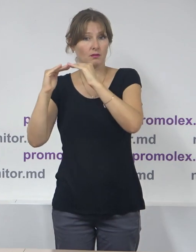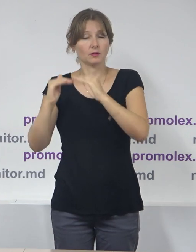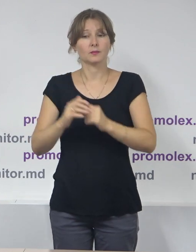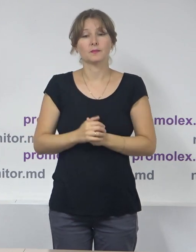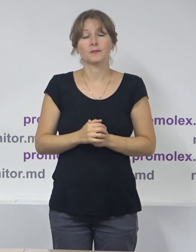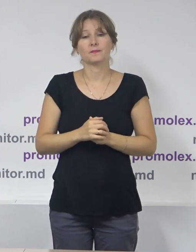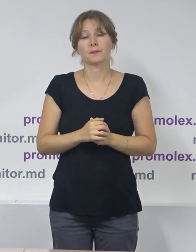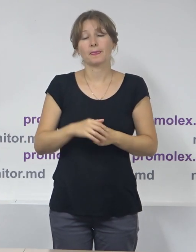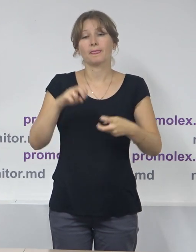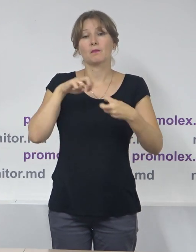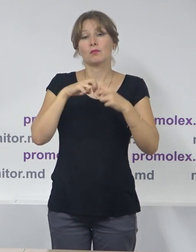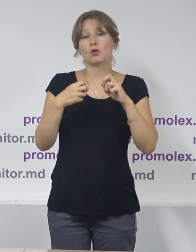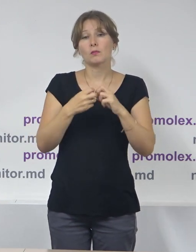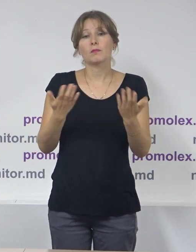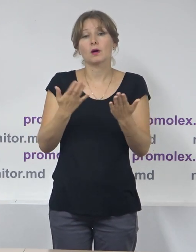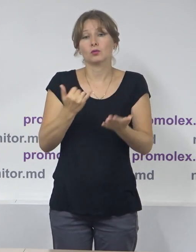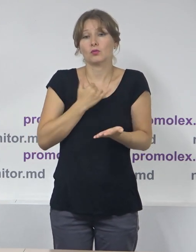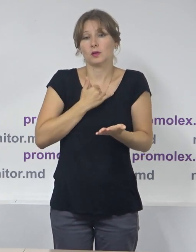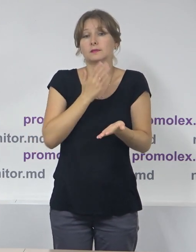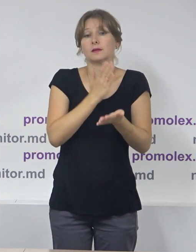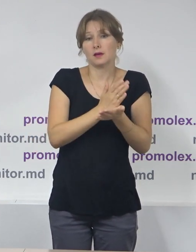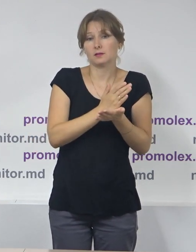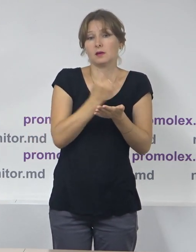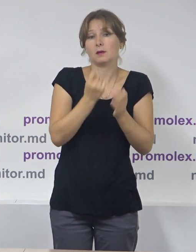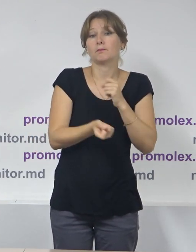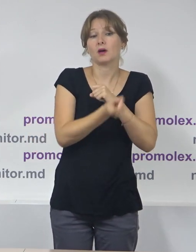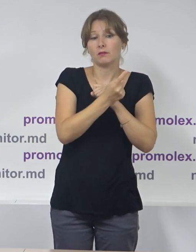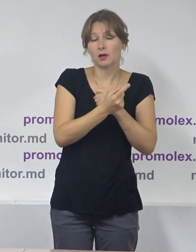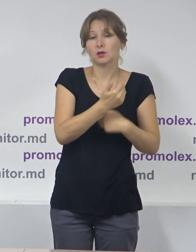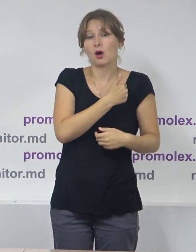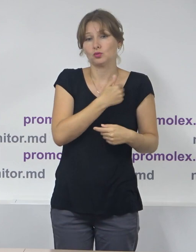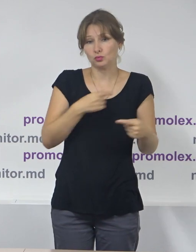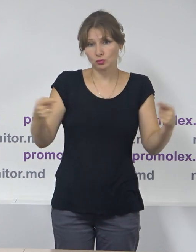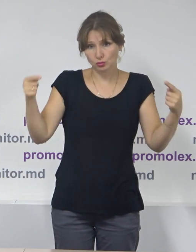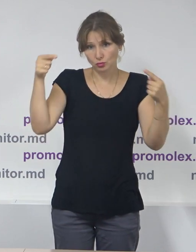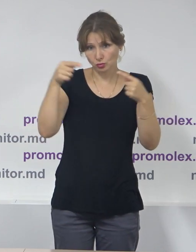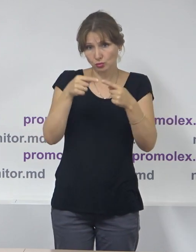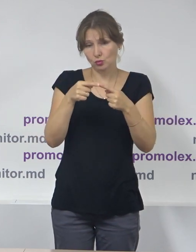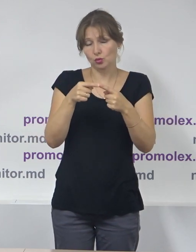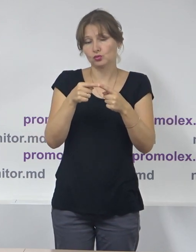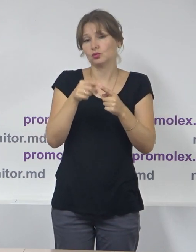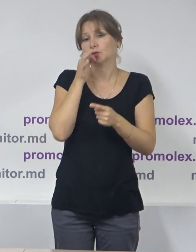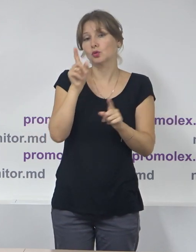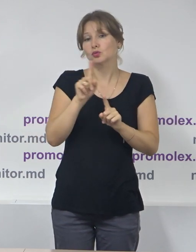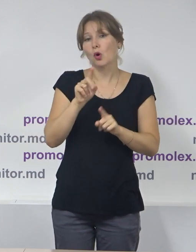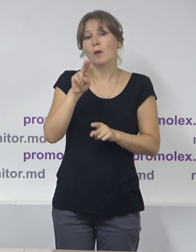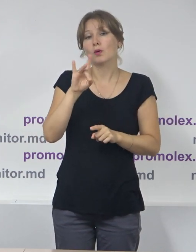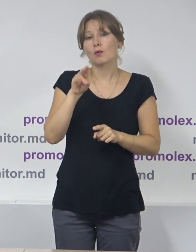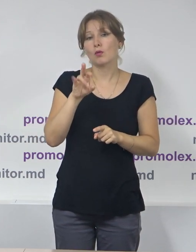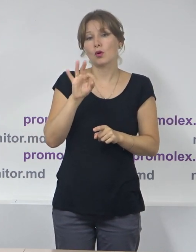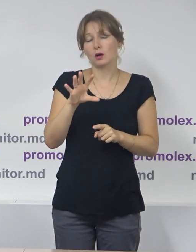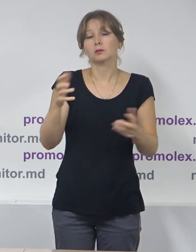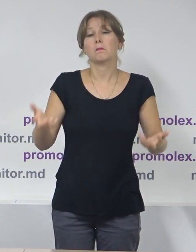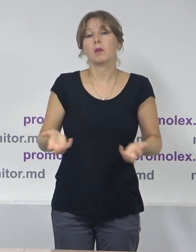Deci, problema în care o vedem noi aici și, în primul rând, aș vrea să precizez faptul că de principiu Promolec s-a susținut această